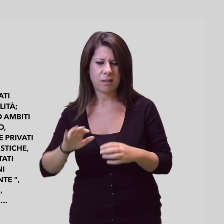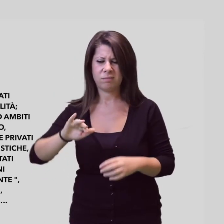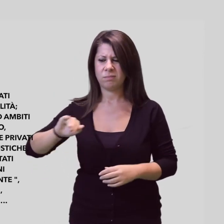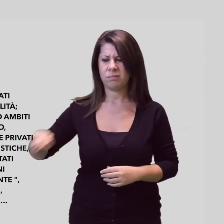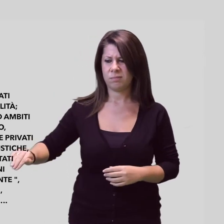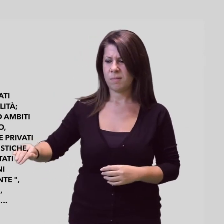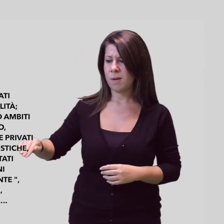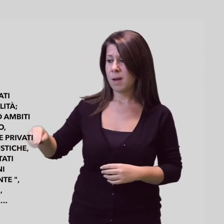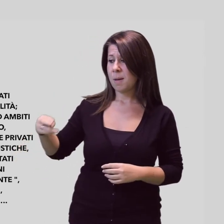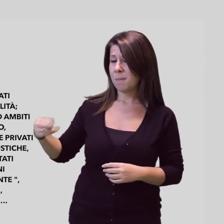le uscite con gli amici